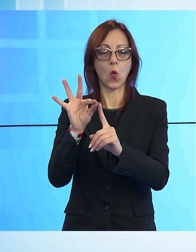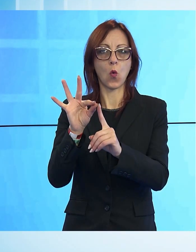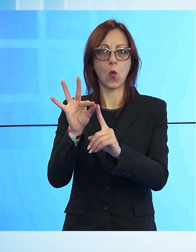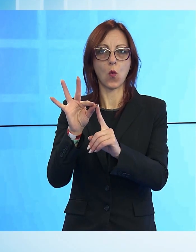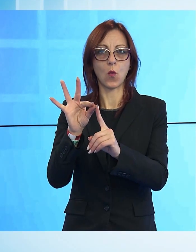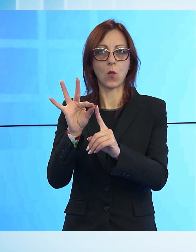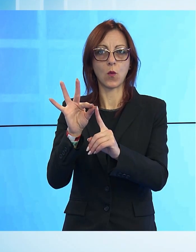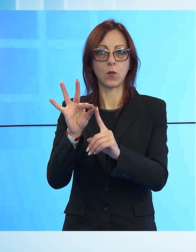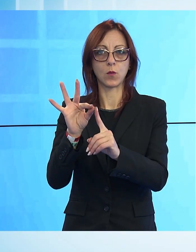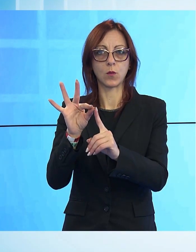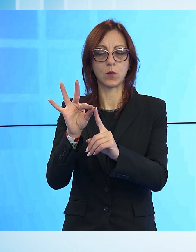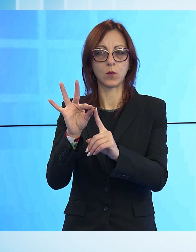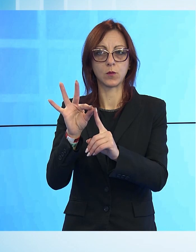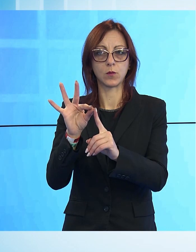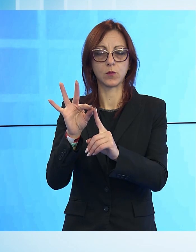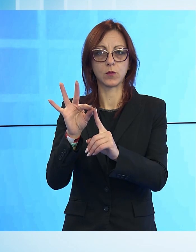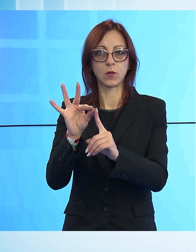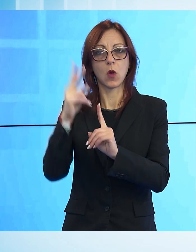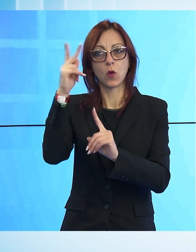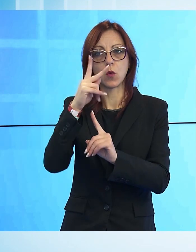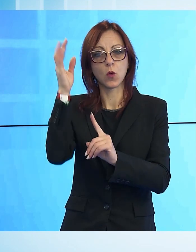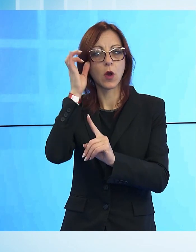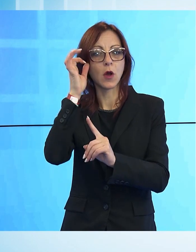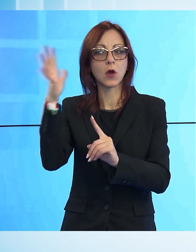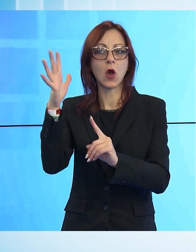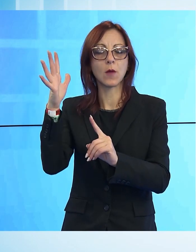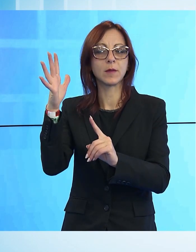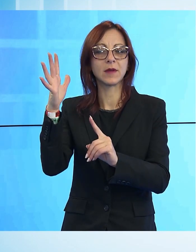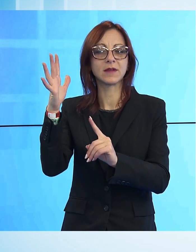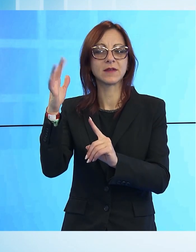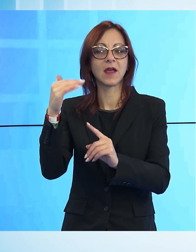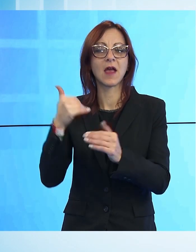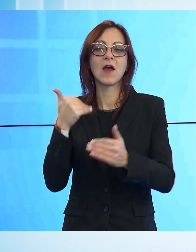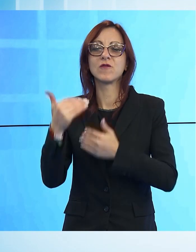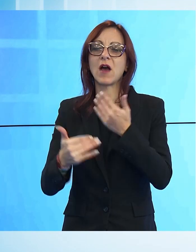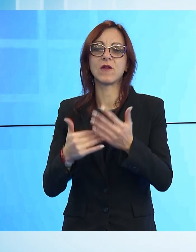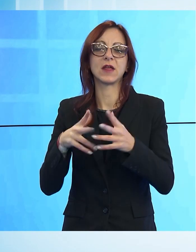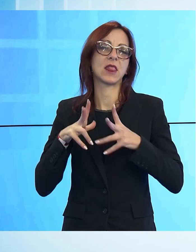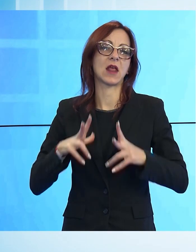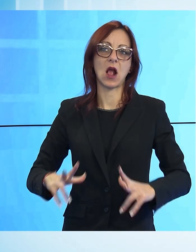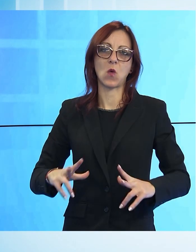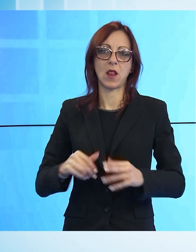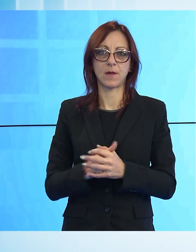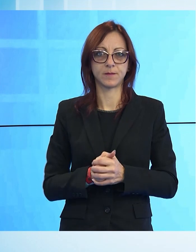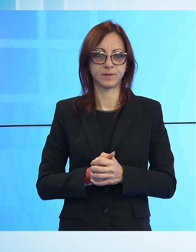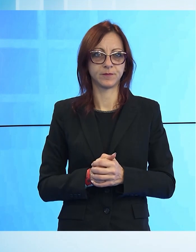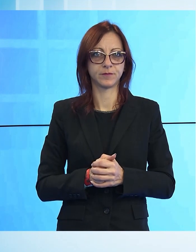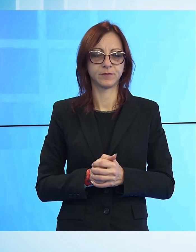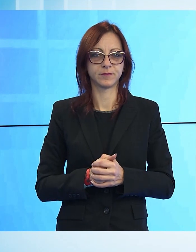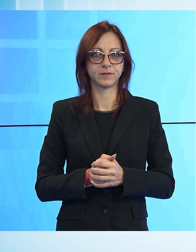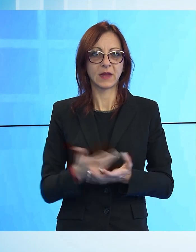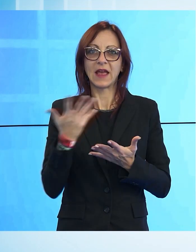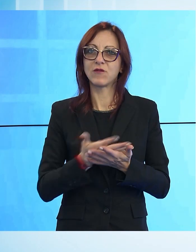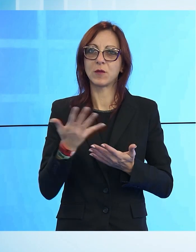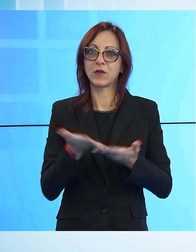modo che il comics si svolgesse nel massimo della serenità. È tutto per la